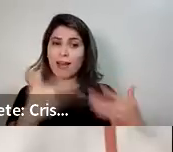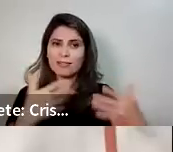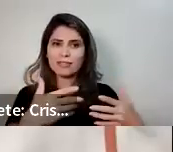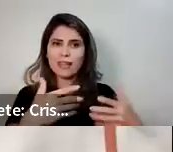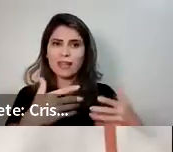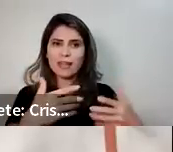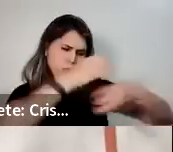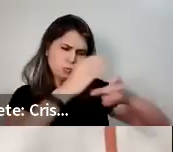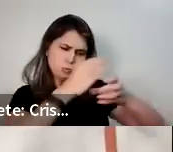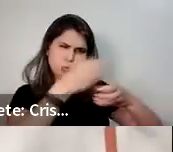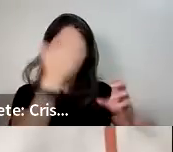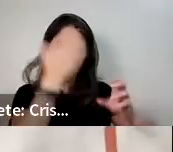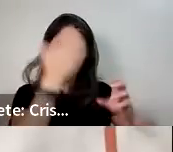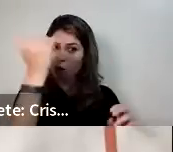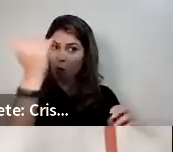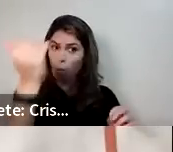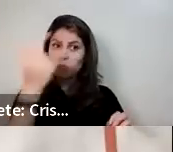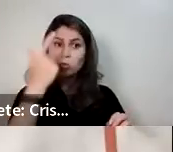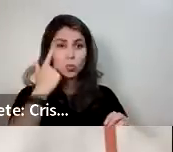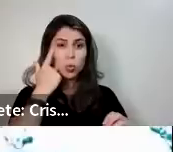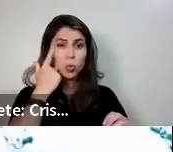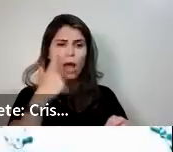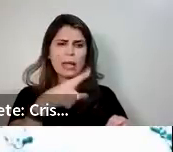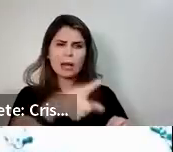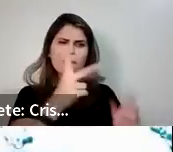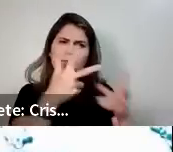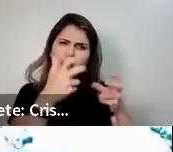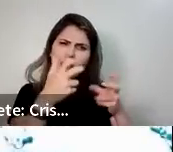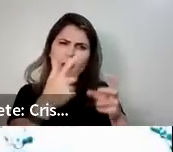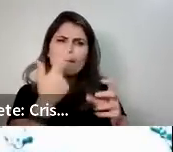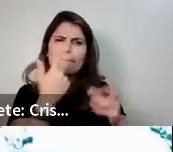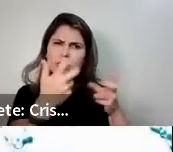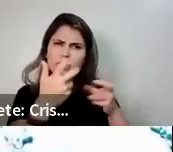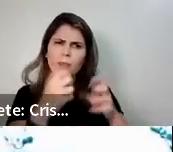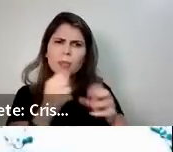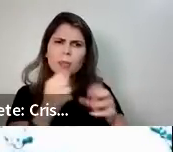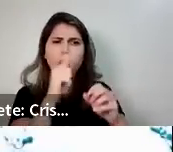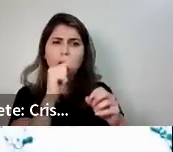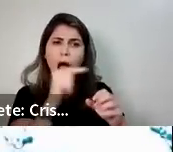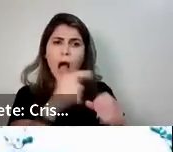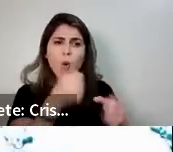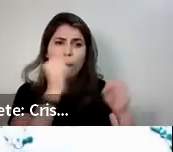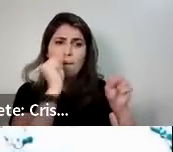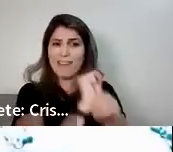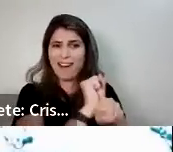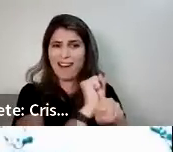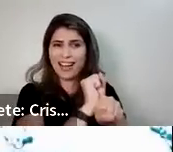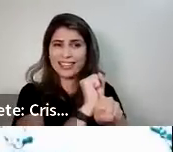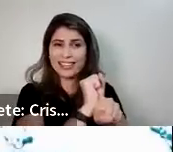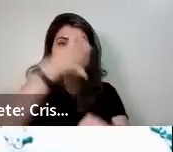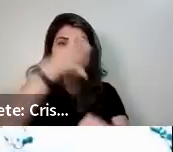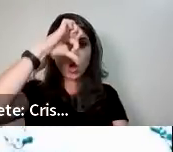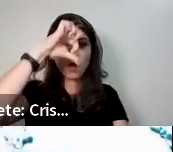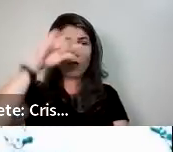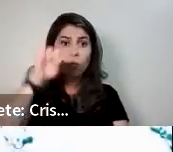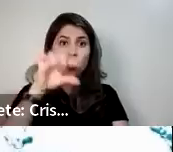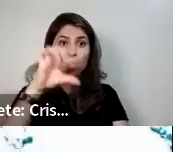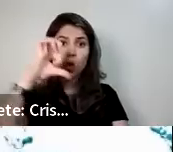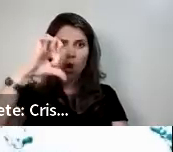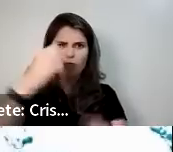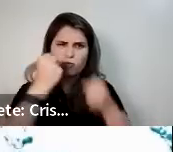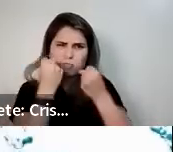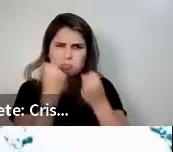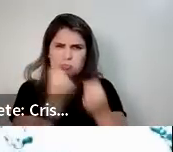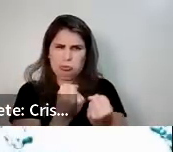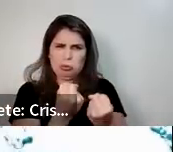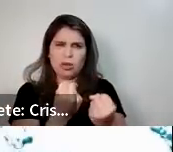9,9. Ou seja, uma água parada, que a maioria das pessoas tomam, ou todas, né? Uma água parada